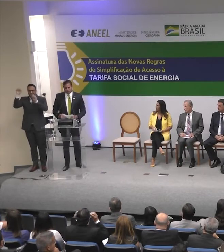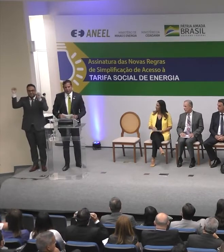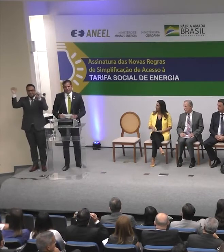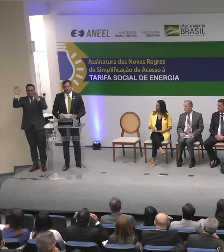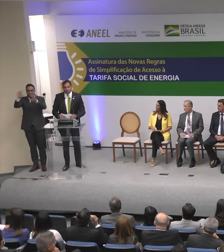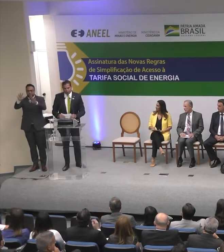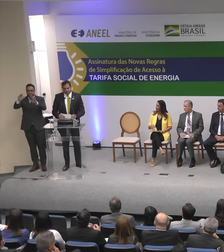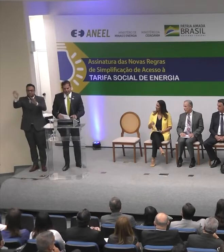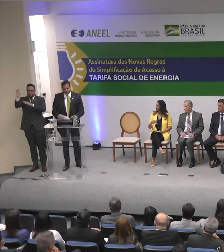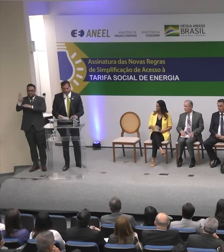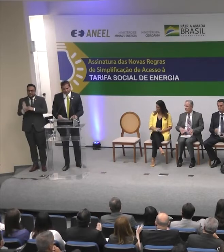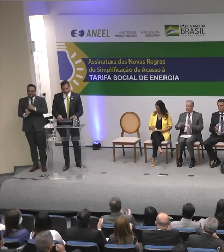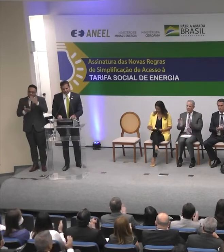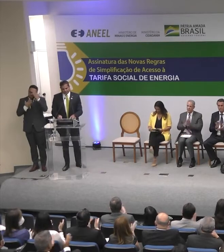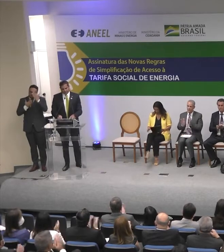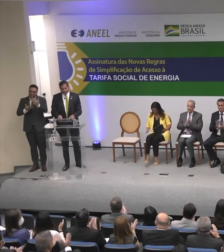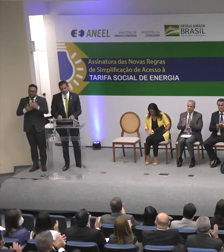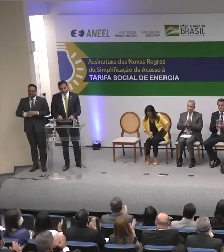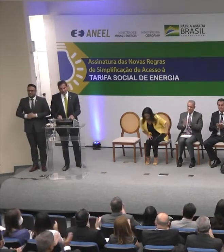O nosso Brasil Muito obrigado